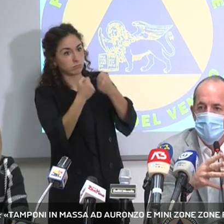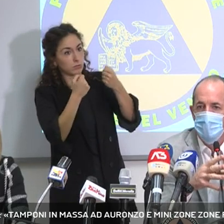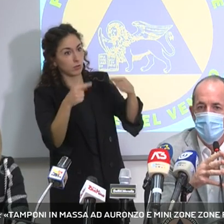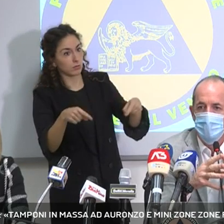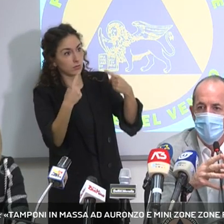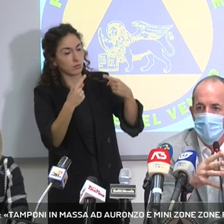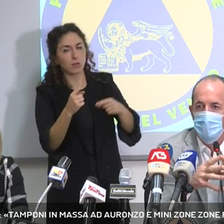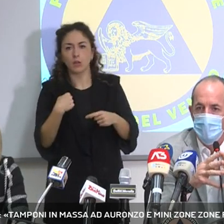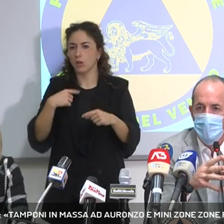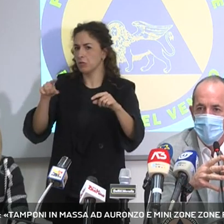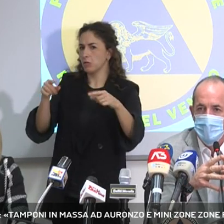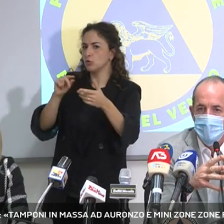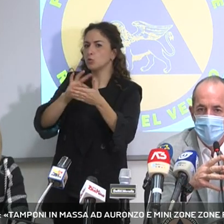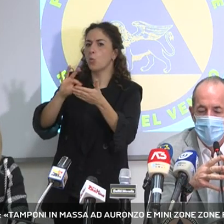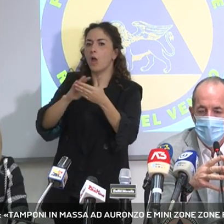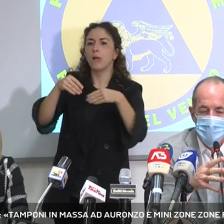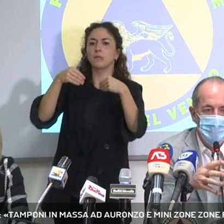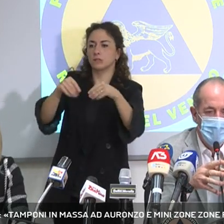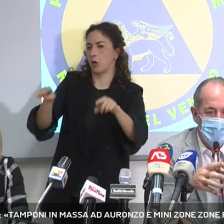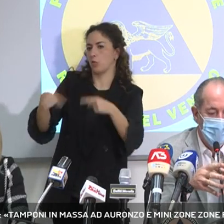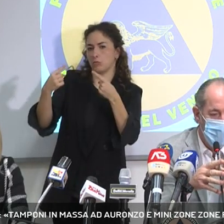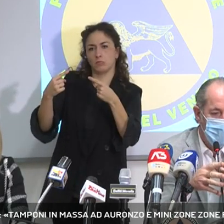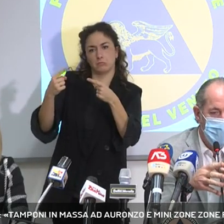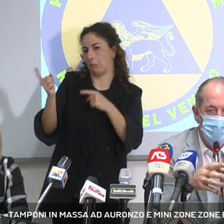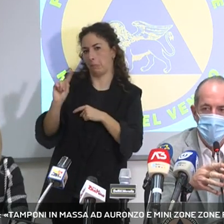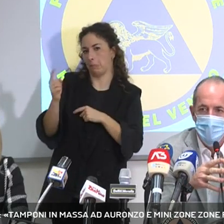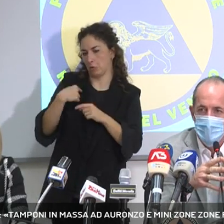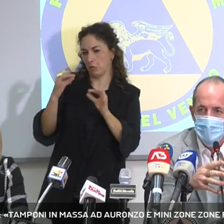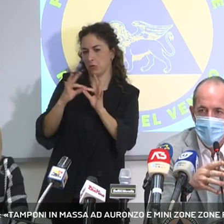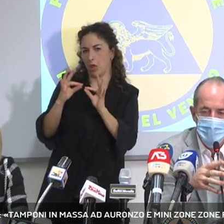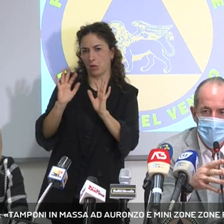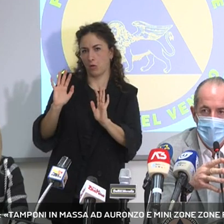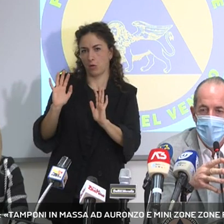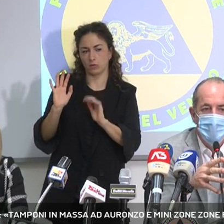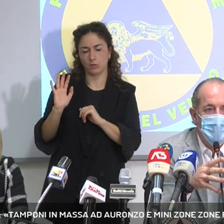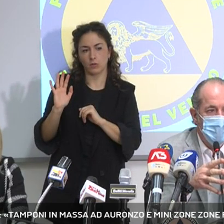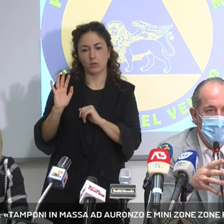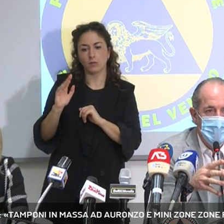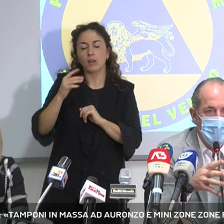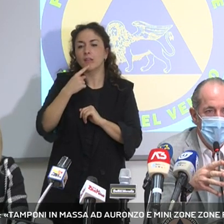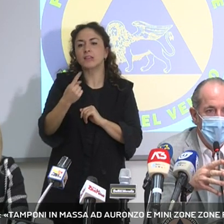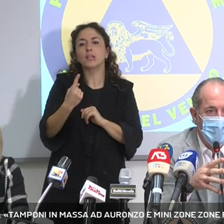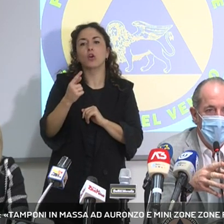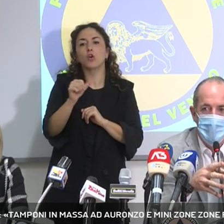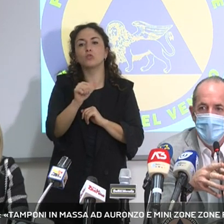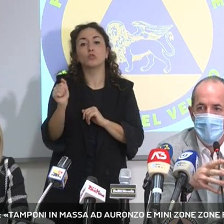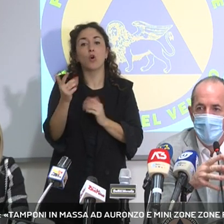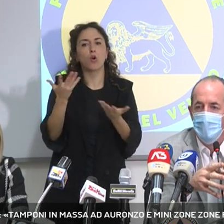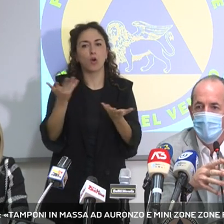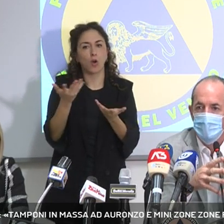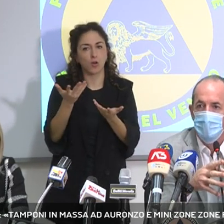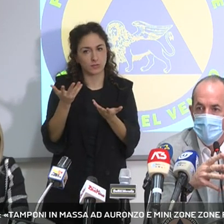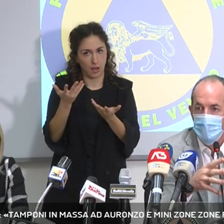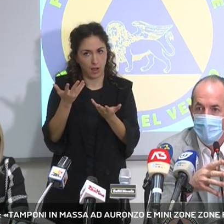Io non sono contro la scuola in presenza, così evito anche qui un flusso di messaggi. Però dico semplicemente che ormai